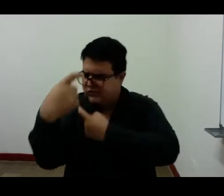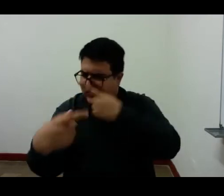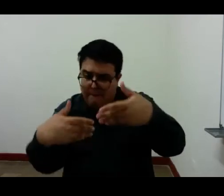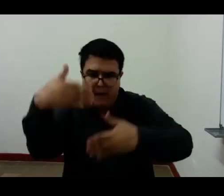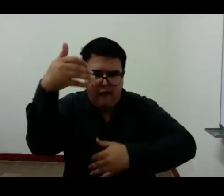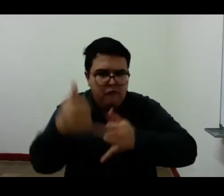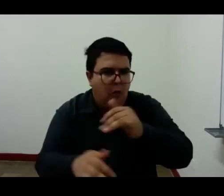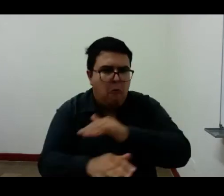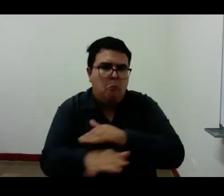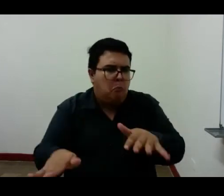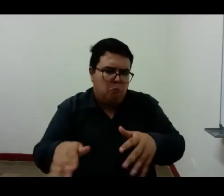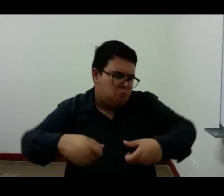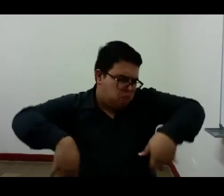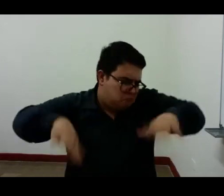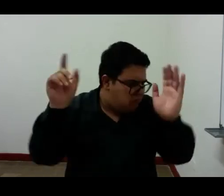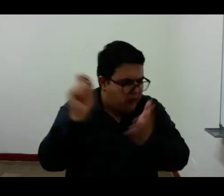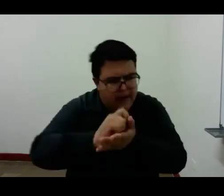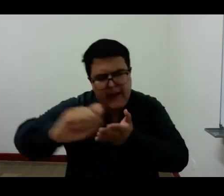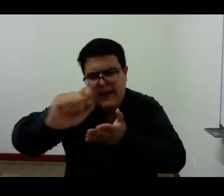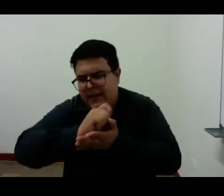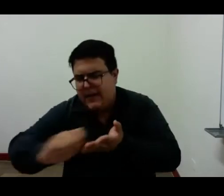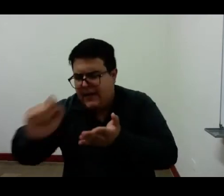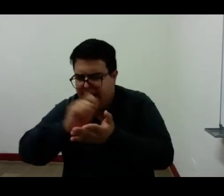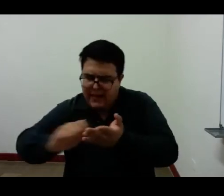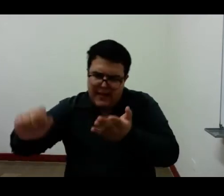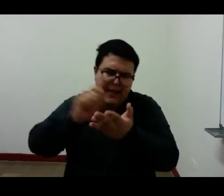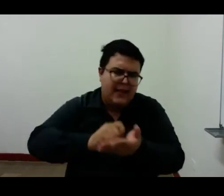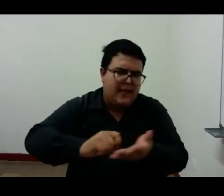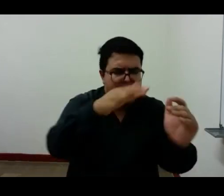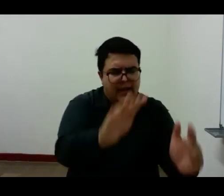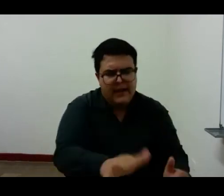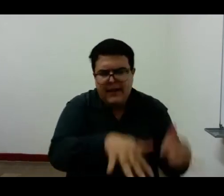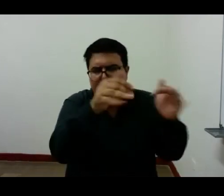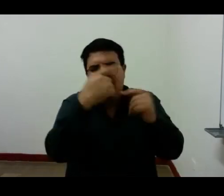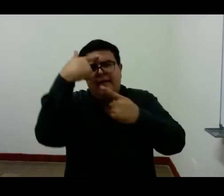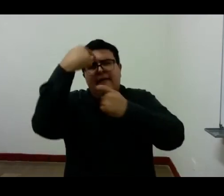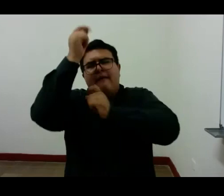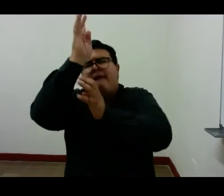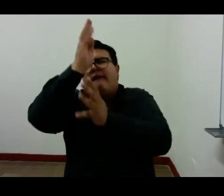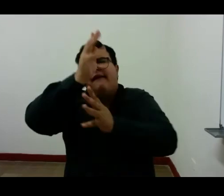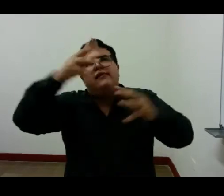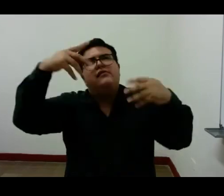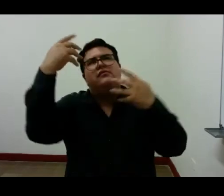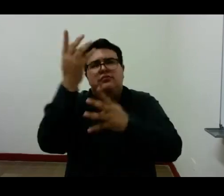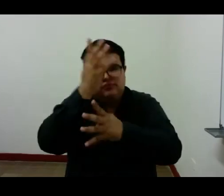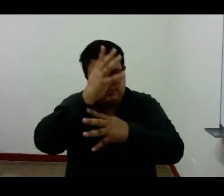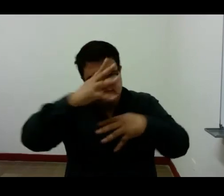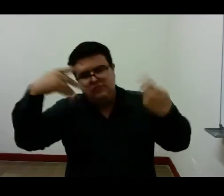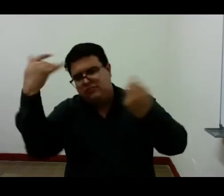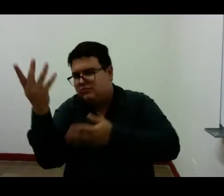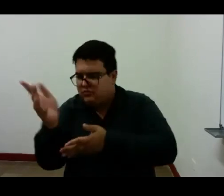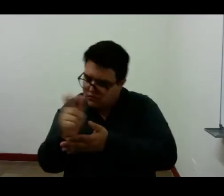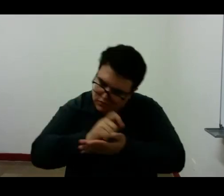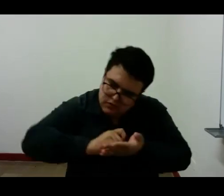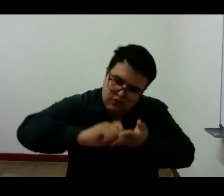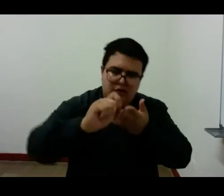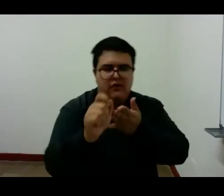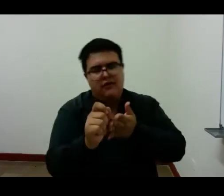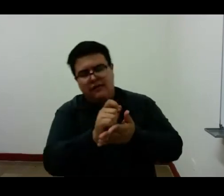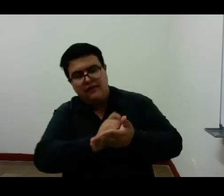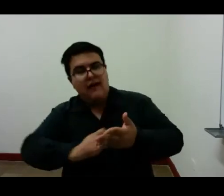bebaneos de sus sensaciones sonolientas y que resultan ser su biografía